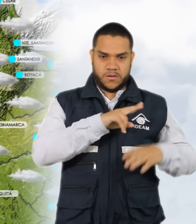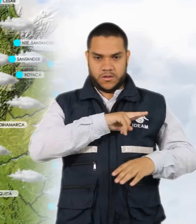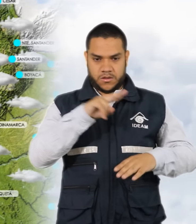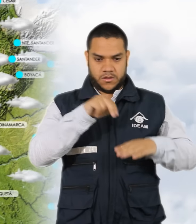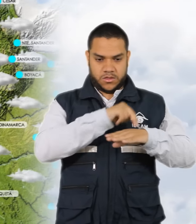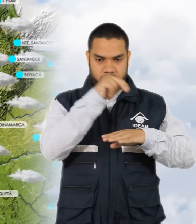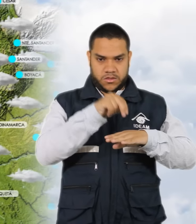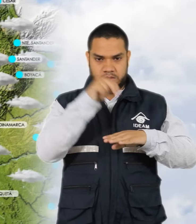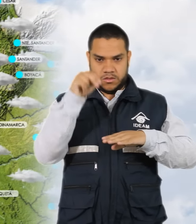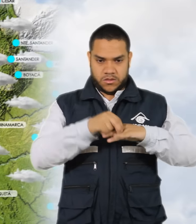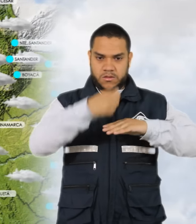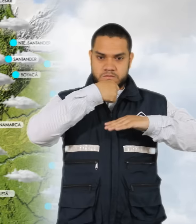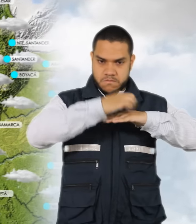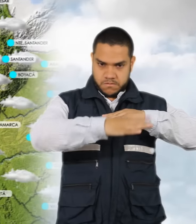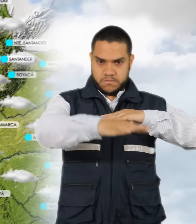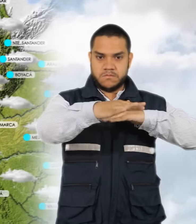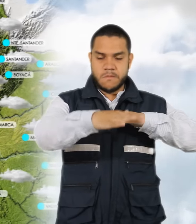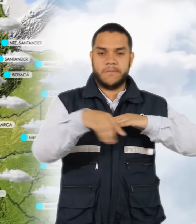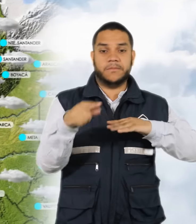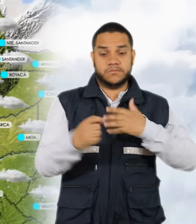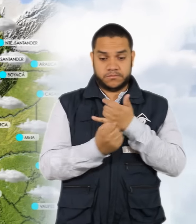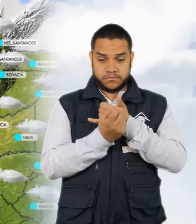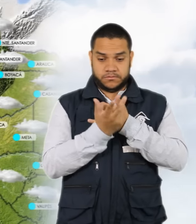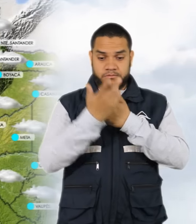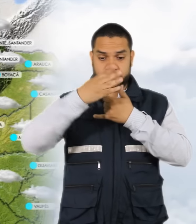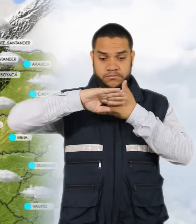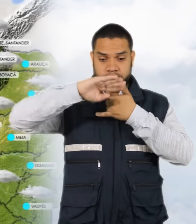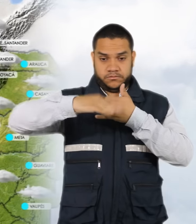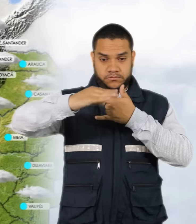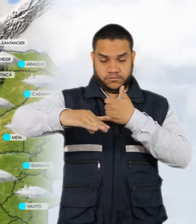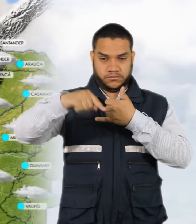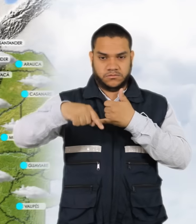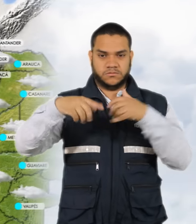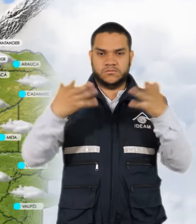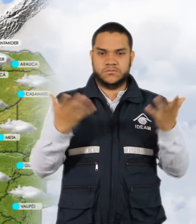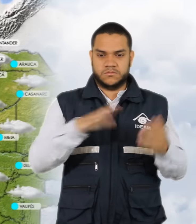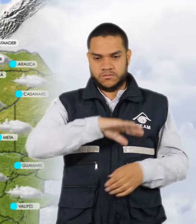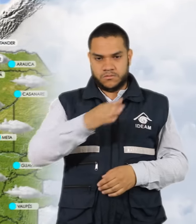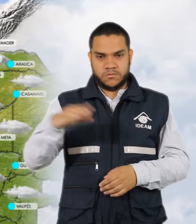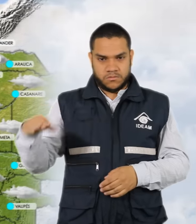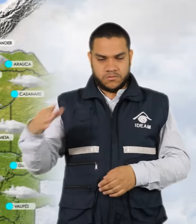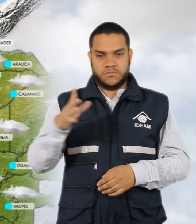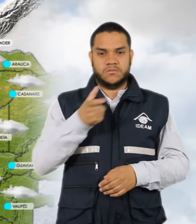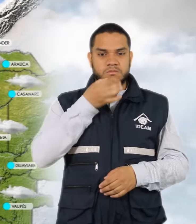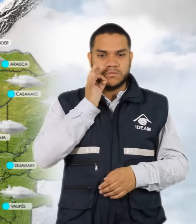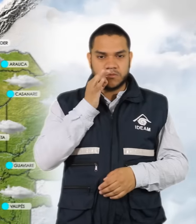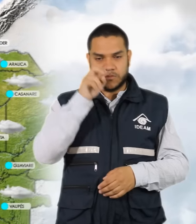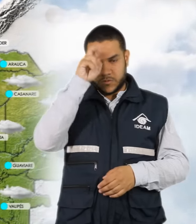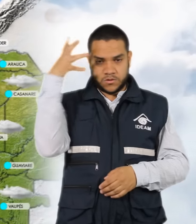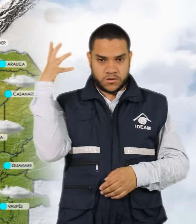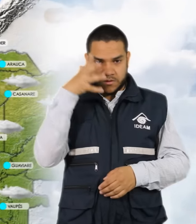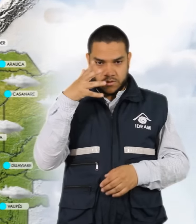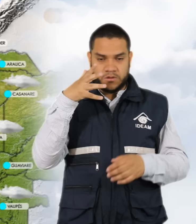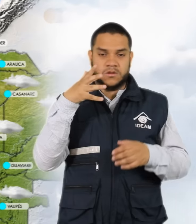Cauca y Nariño. En la región andina se estiman precipitaciones en sectores de Antioquia, Caldas, Norte de Santander y en